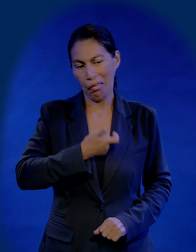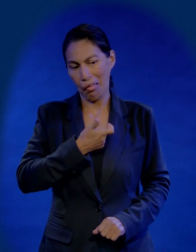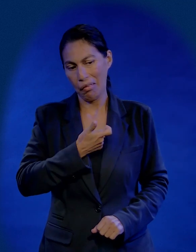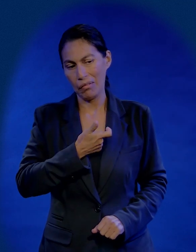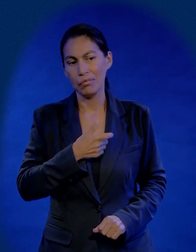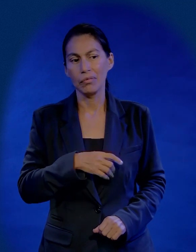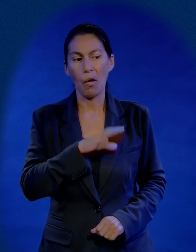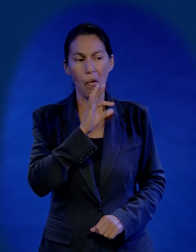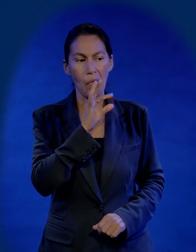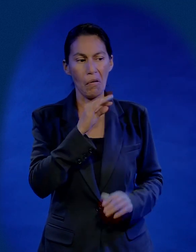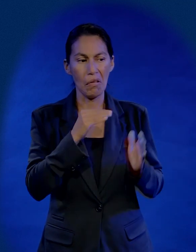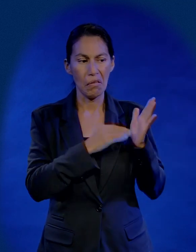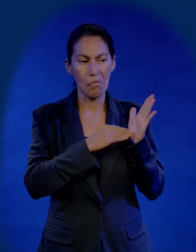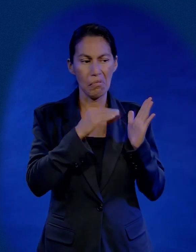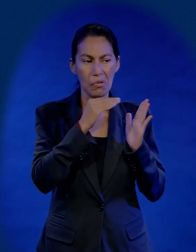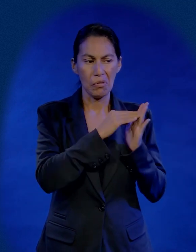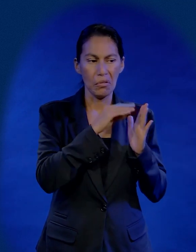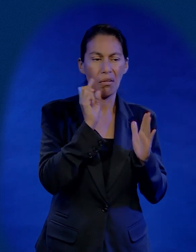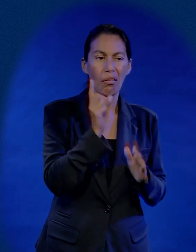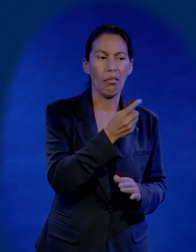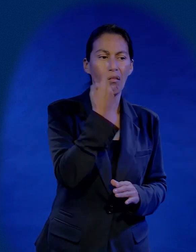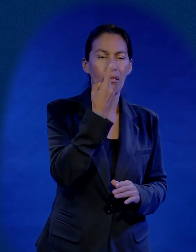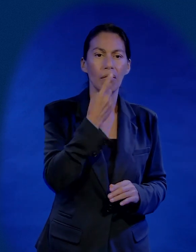Les va a costar 40 millones de dólares.